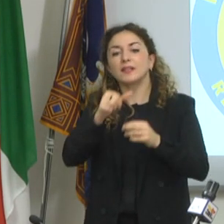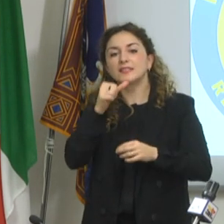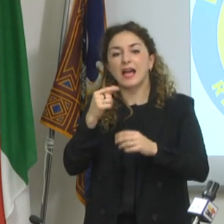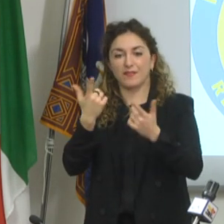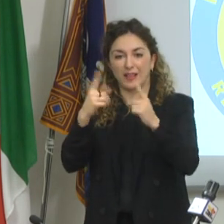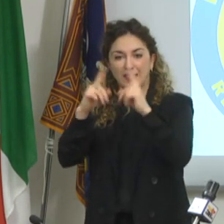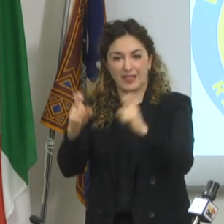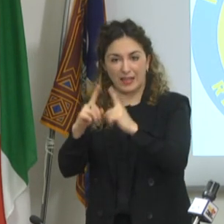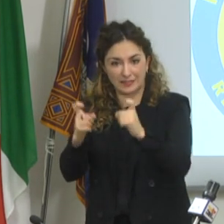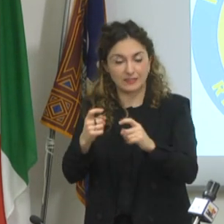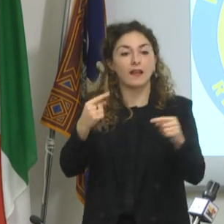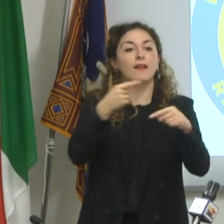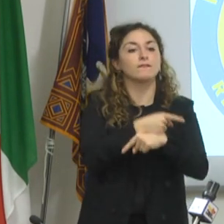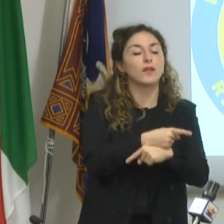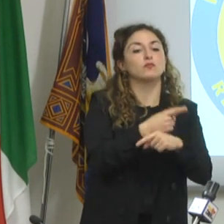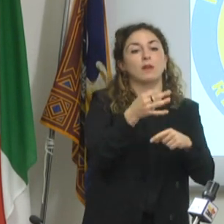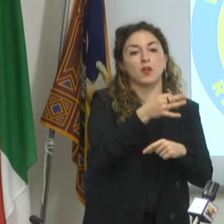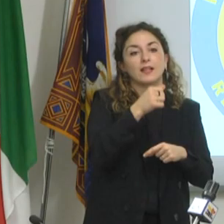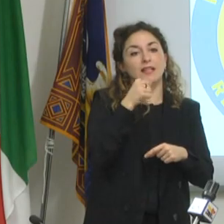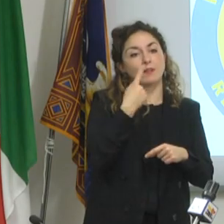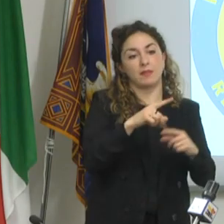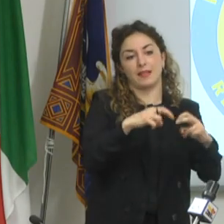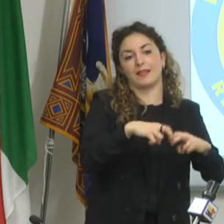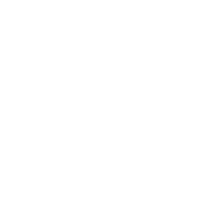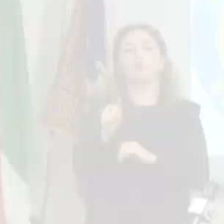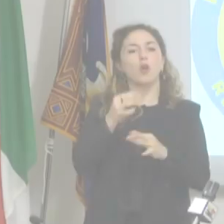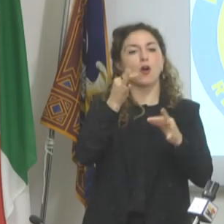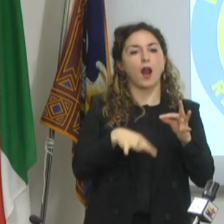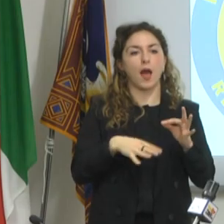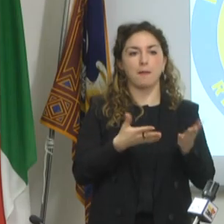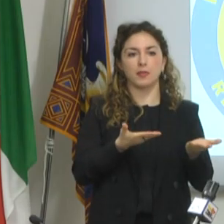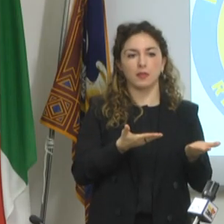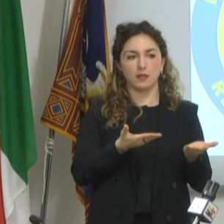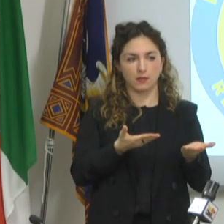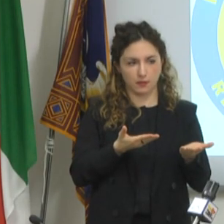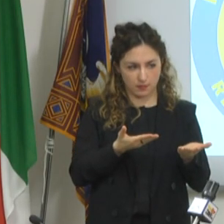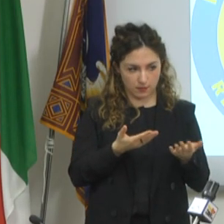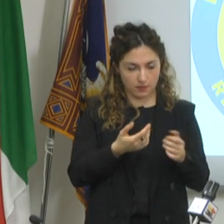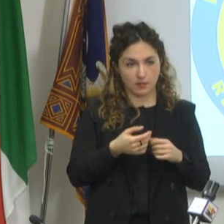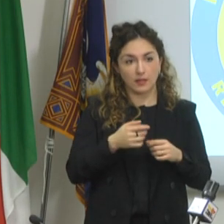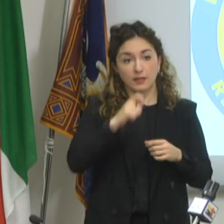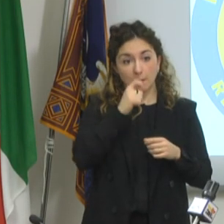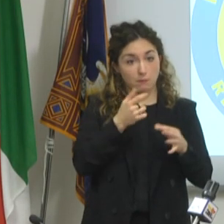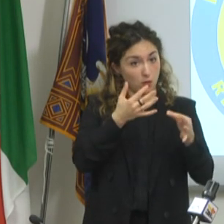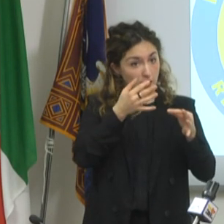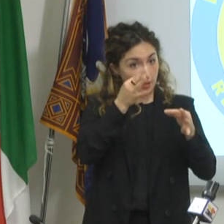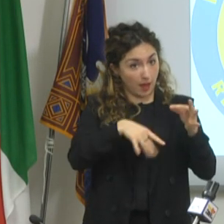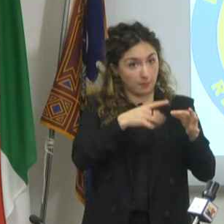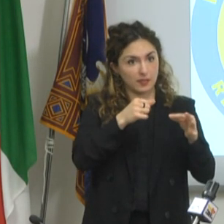tamponi molecolari per diagnosi, per conferma e per sicurezza. I tamponi rapidi non sono una sostituzione,